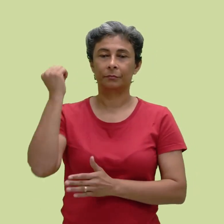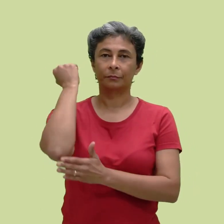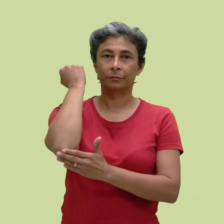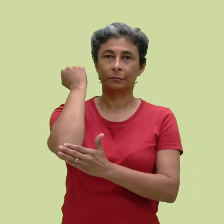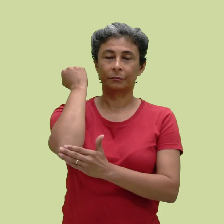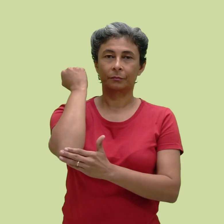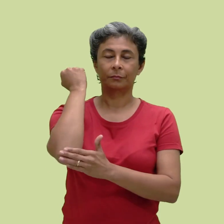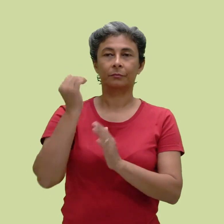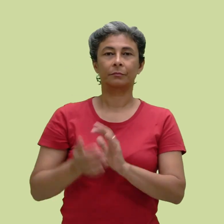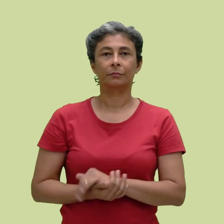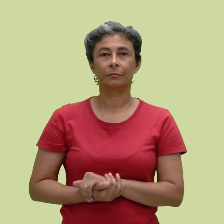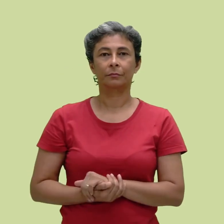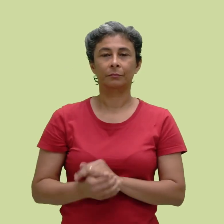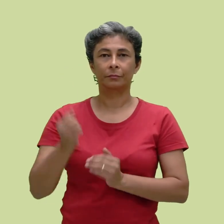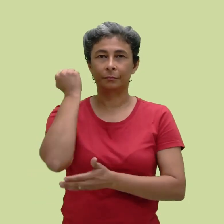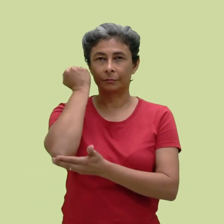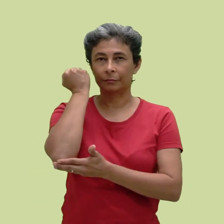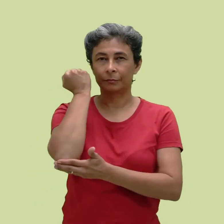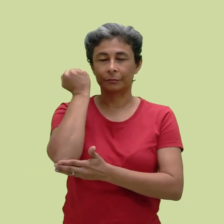No cotovelo, temos o sinal para ciúme.